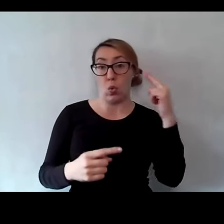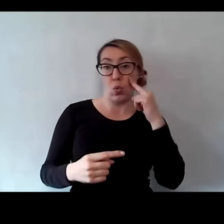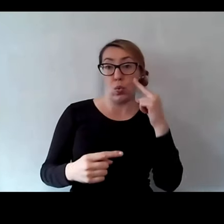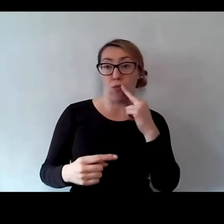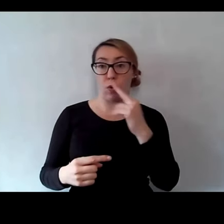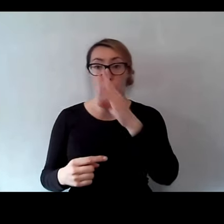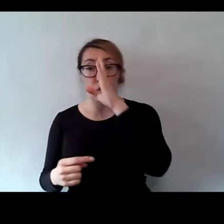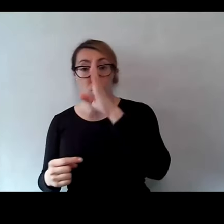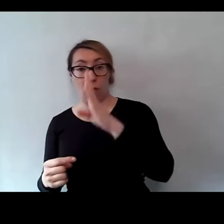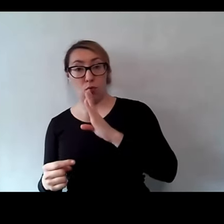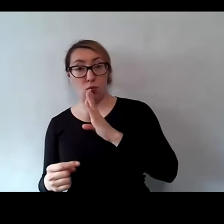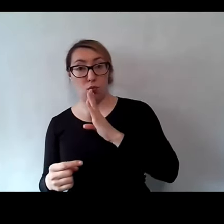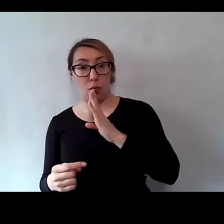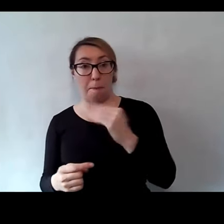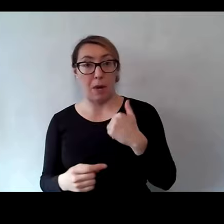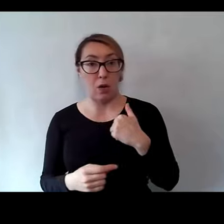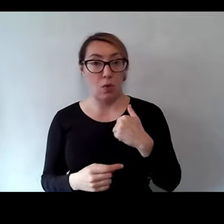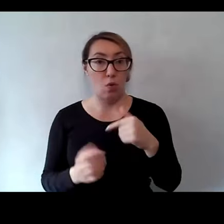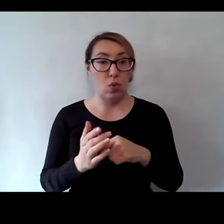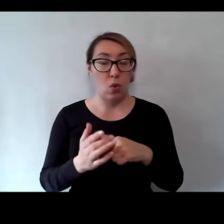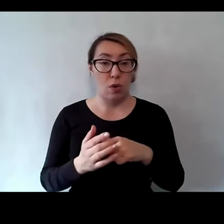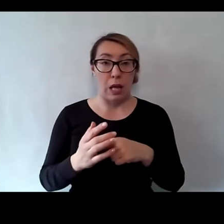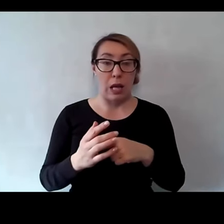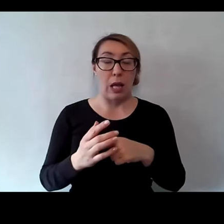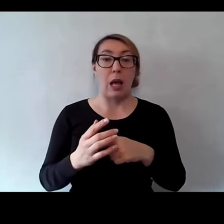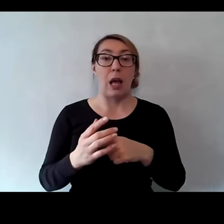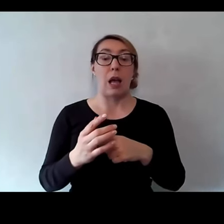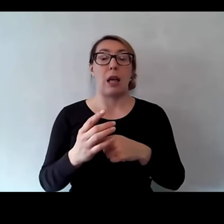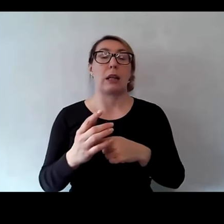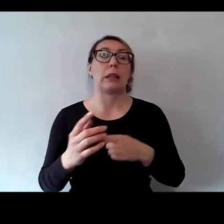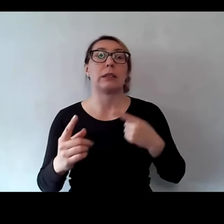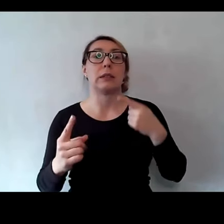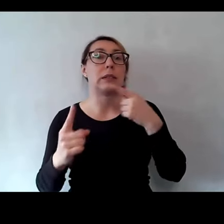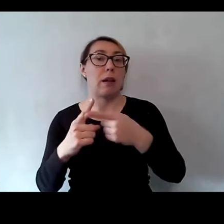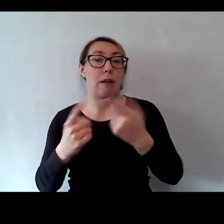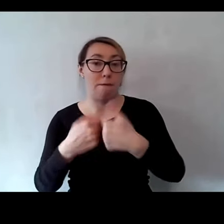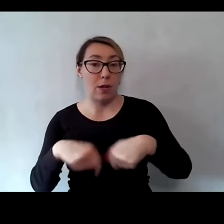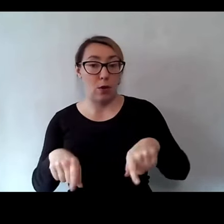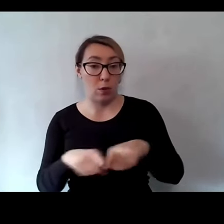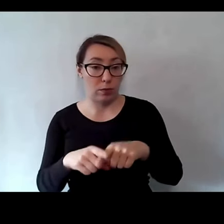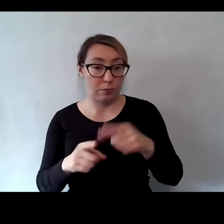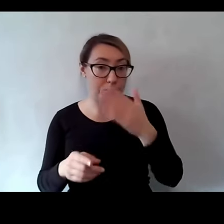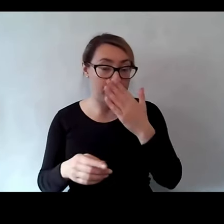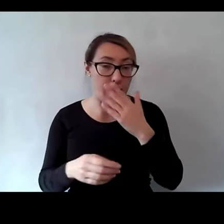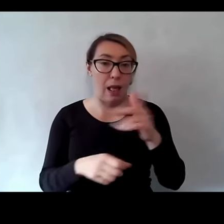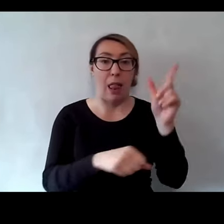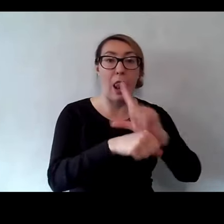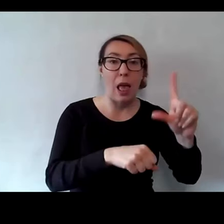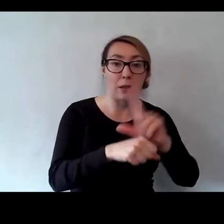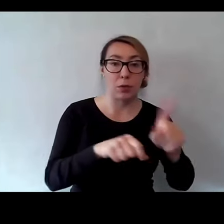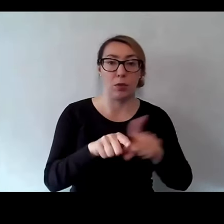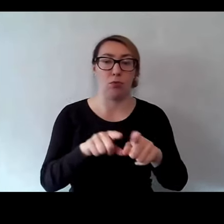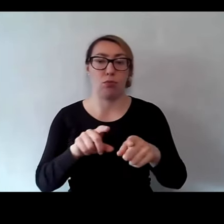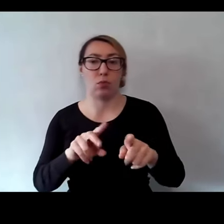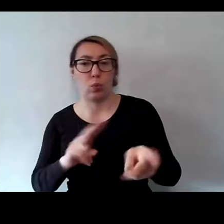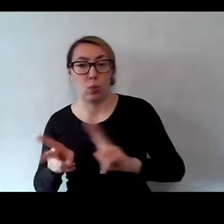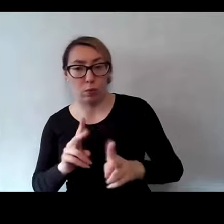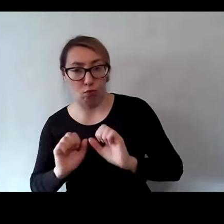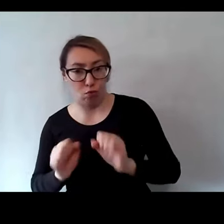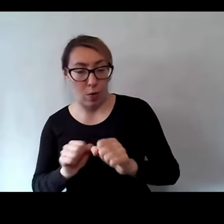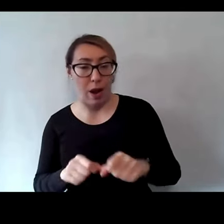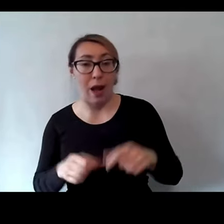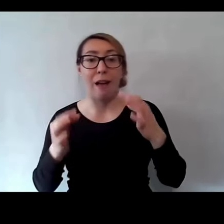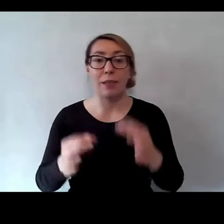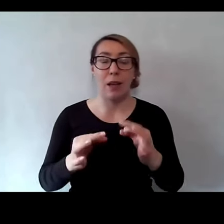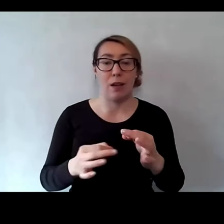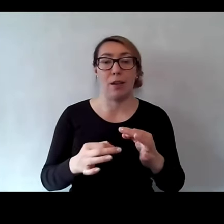słabosłyszący. I te cele realizowaliśmy poprzez działania jako lektorzy i działania jako tłumacze. Teraz działamy